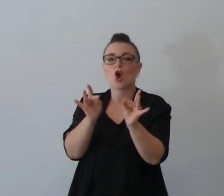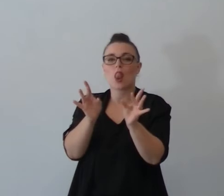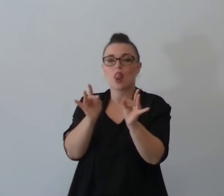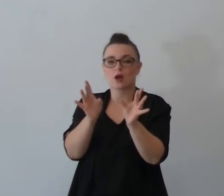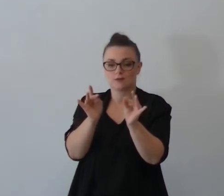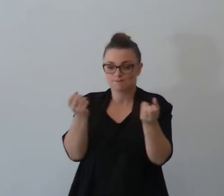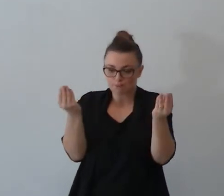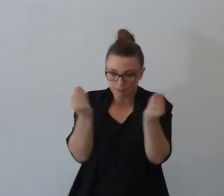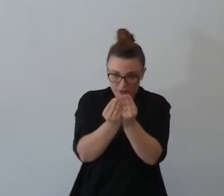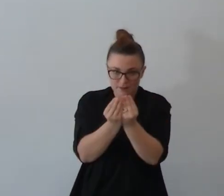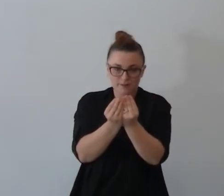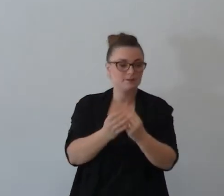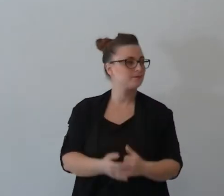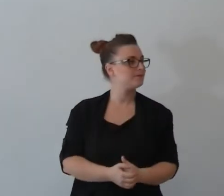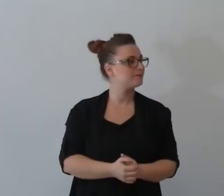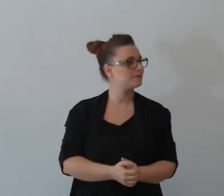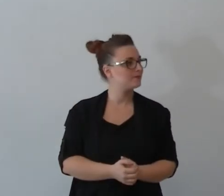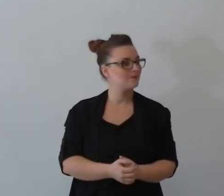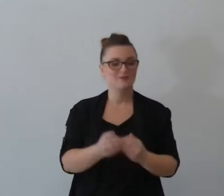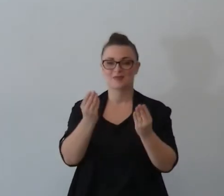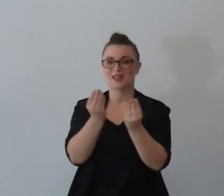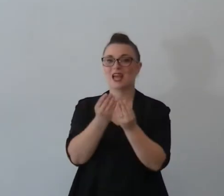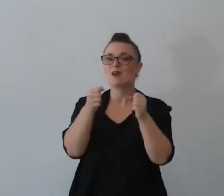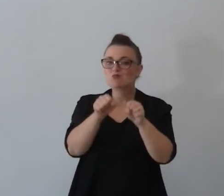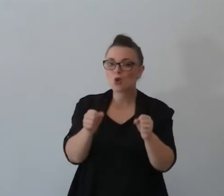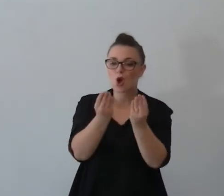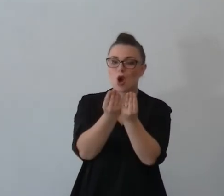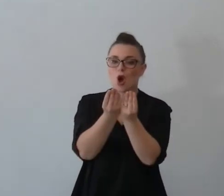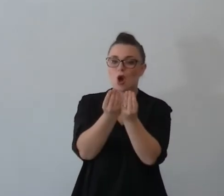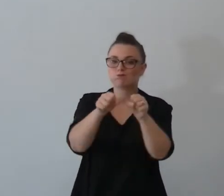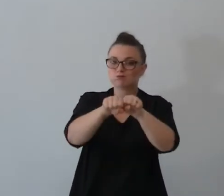unbreakable come si dice unbreakable? che non si lo